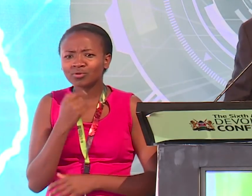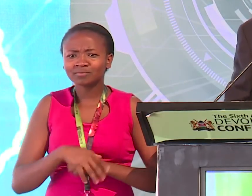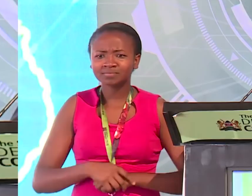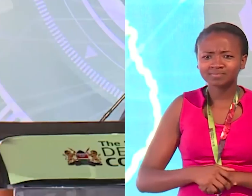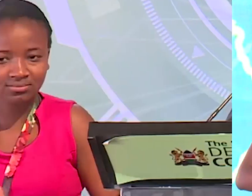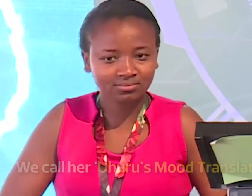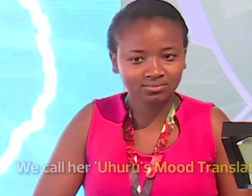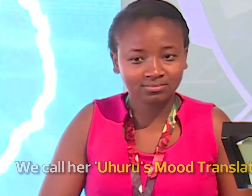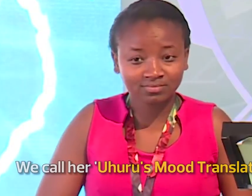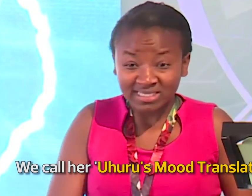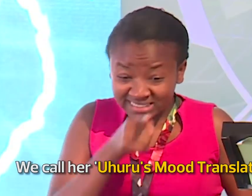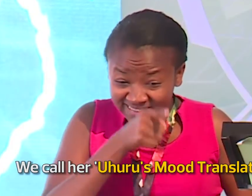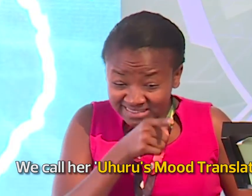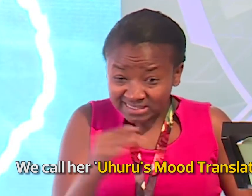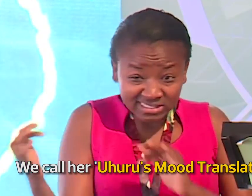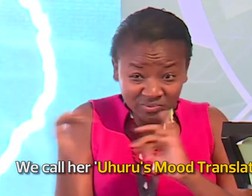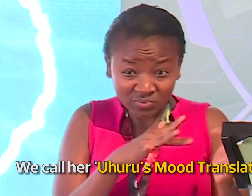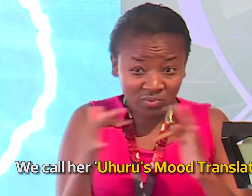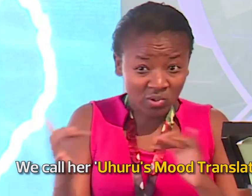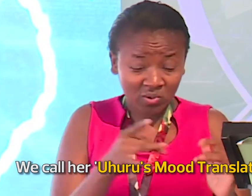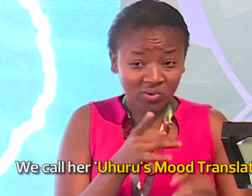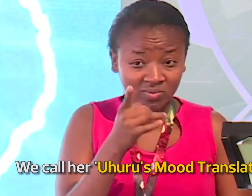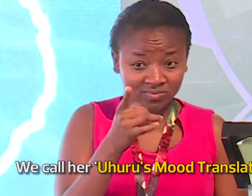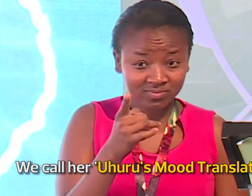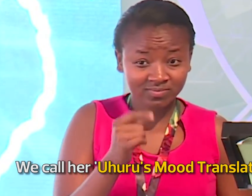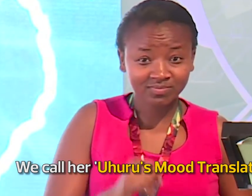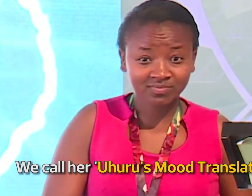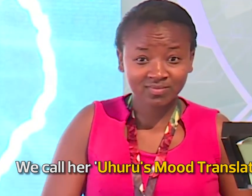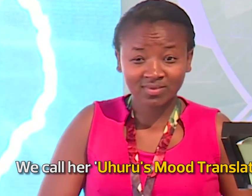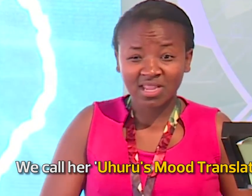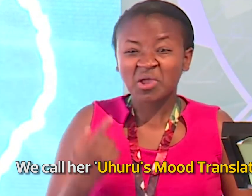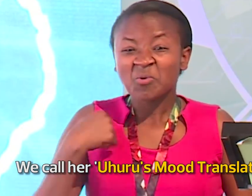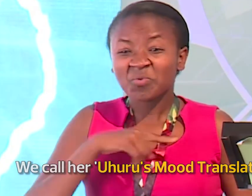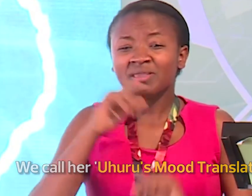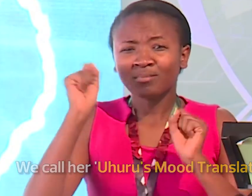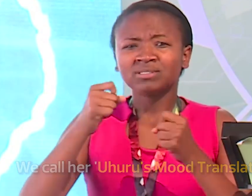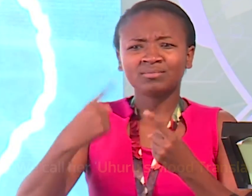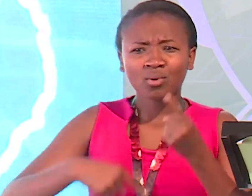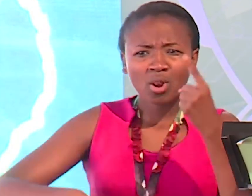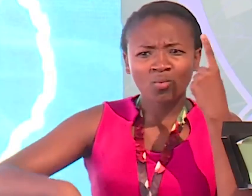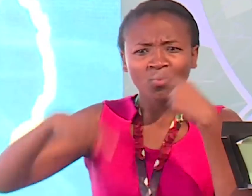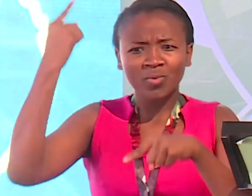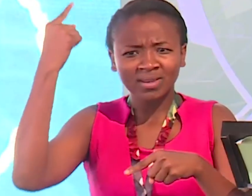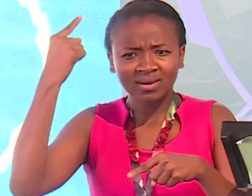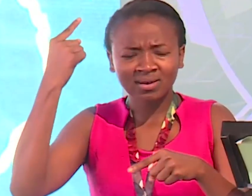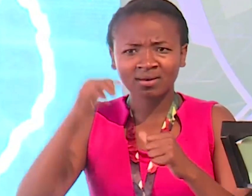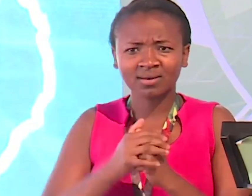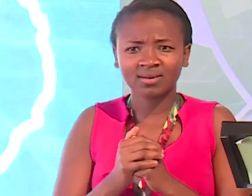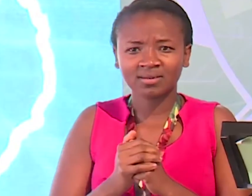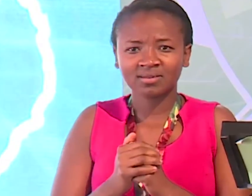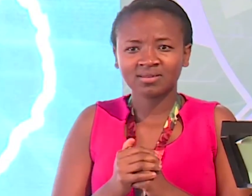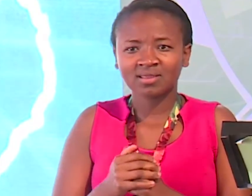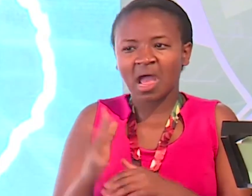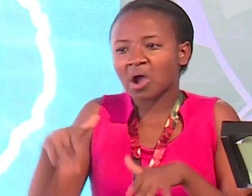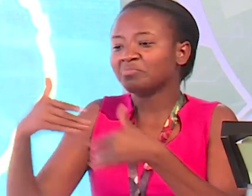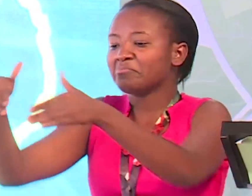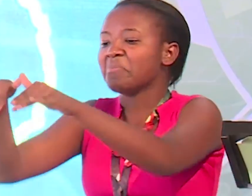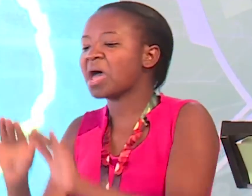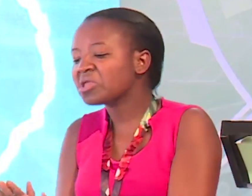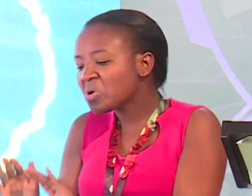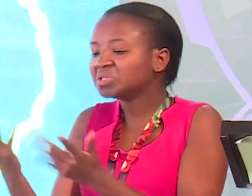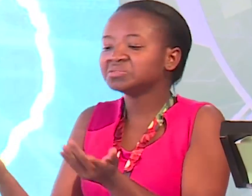Hii vita Hatuta ishinda Kwa mazishi